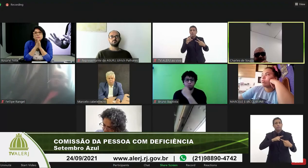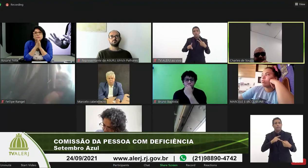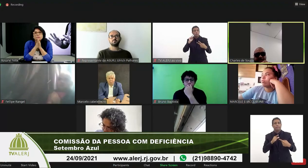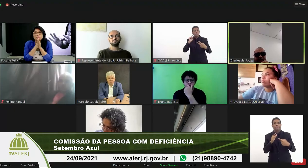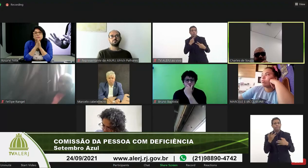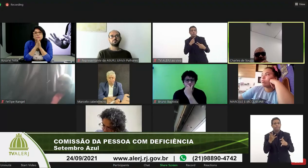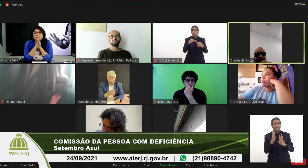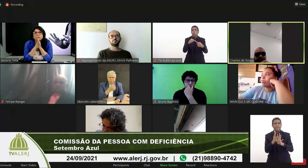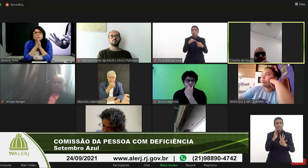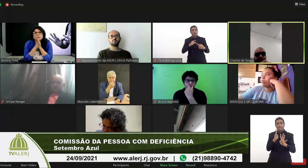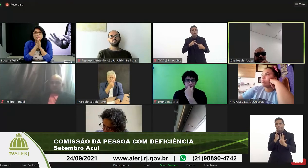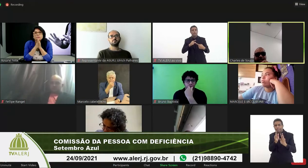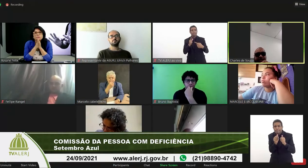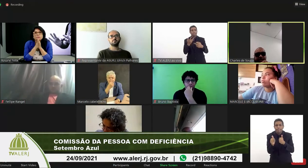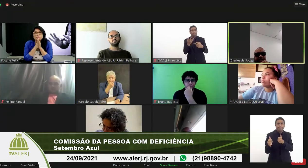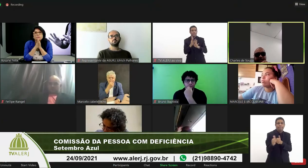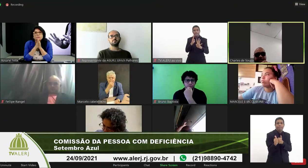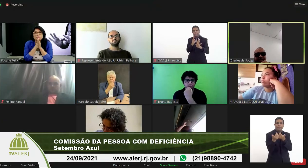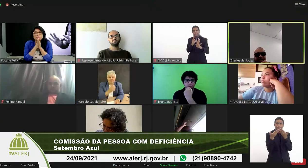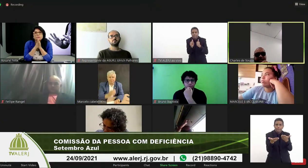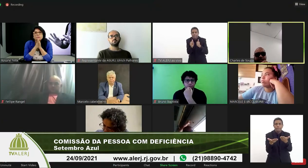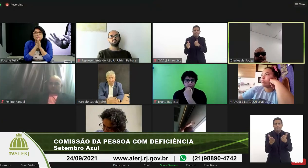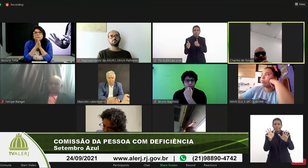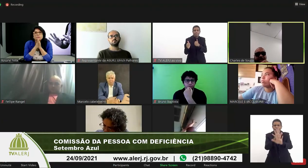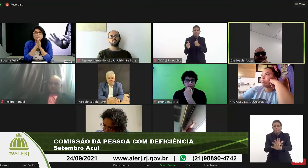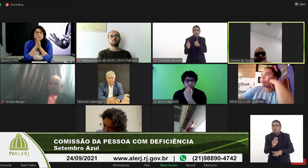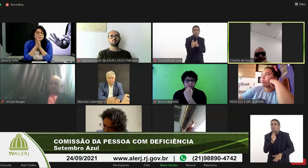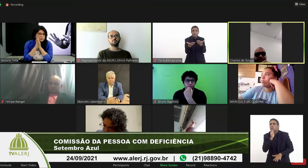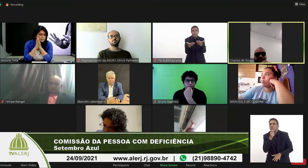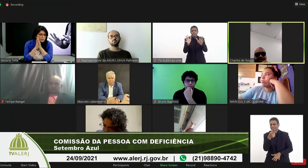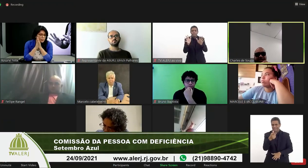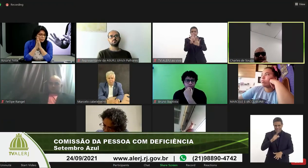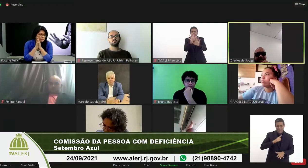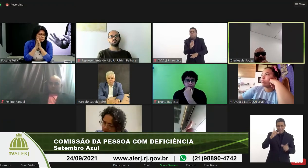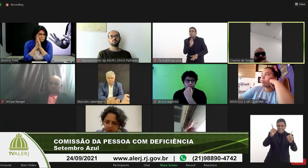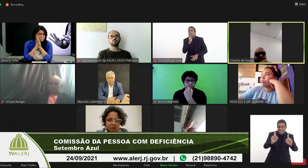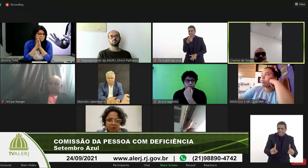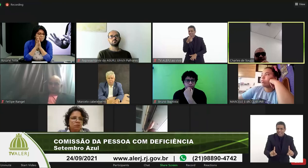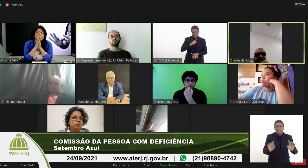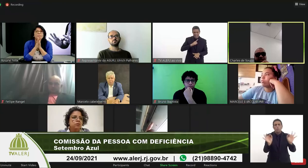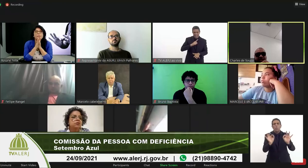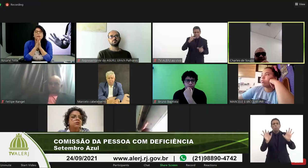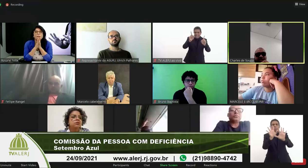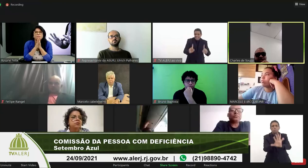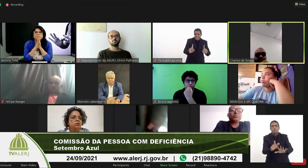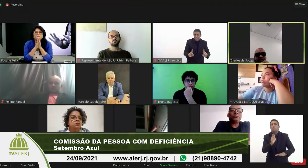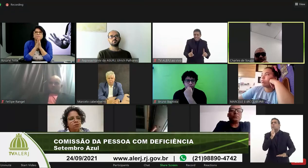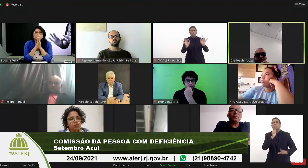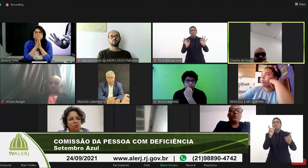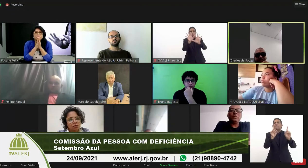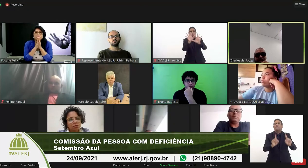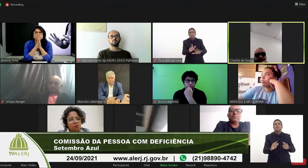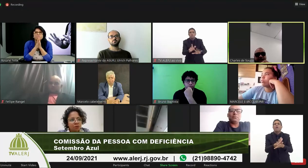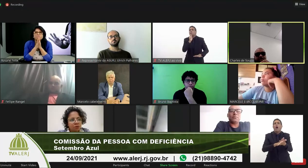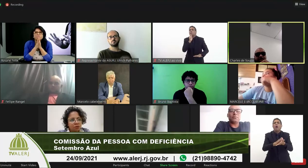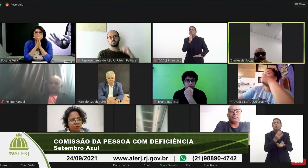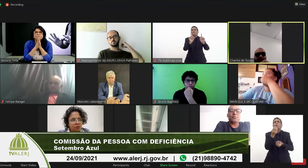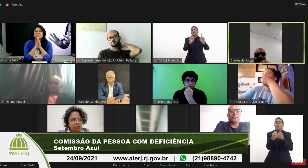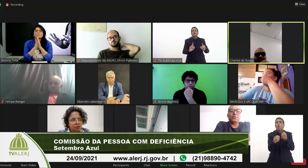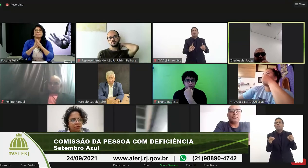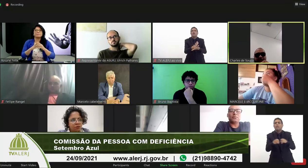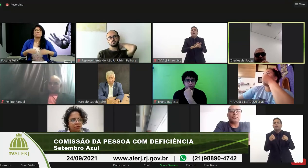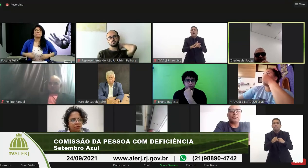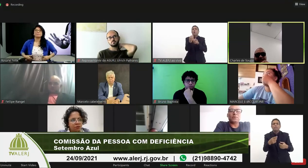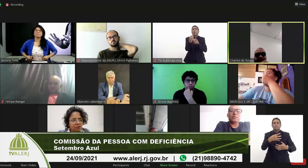fila ver aquela pessoa aparentemente sem uma deficiência porque esse rapaz está nessa fila se ele não tem deficiência não é idoso cito